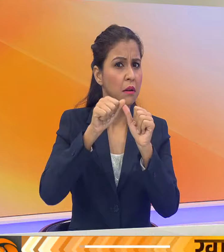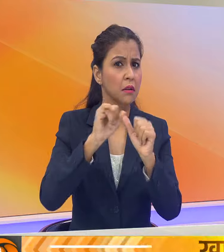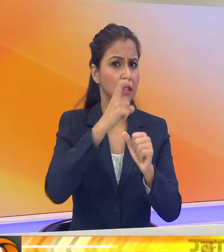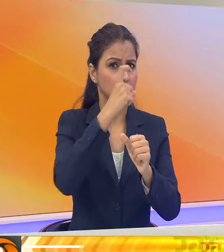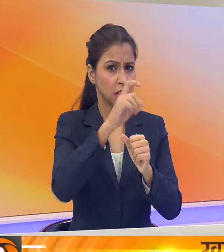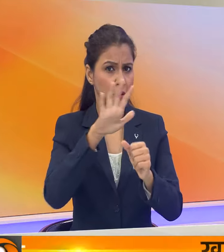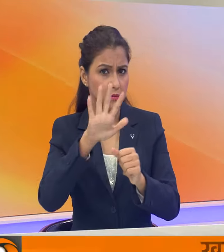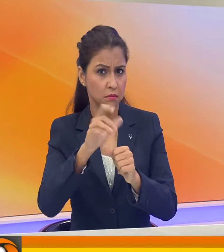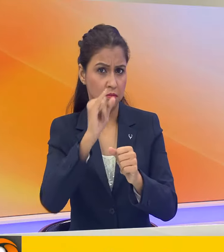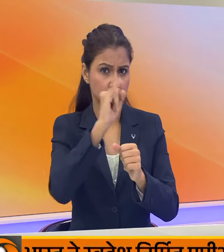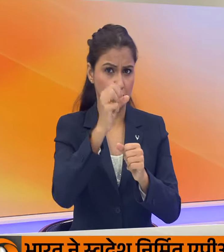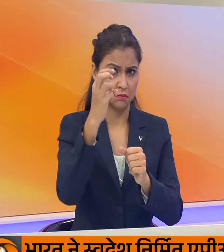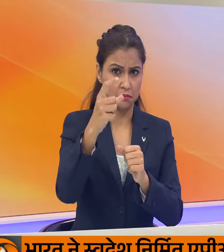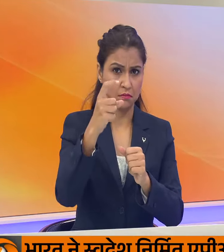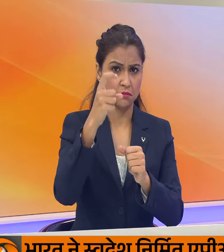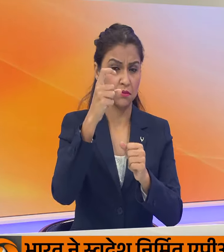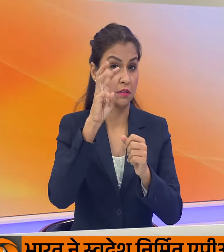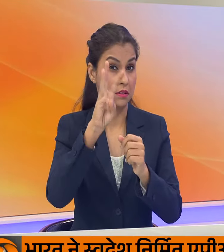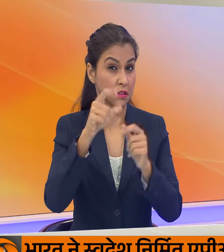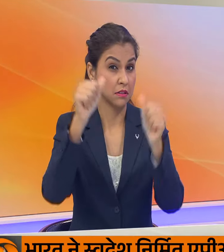75-6-3 से हराया